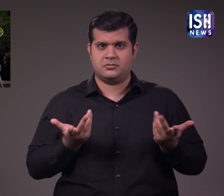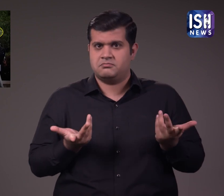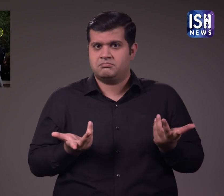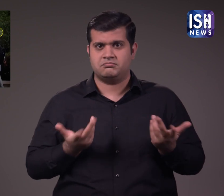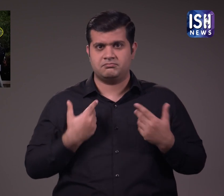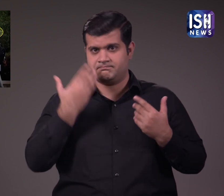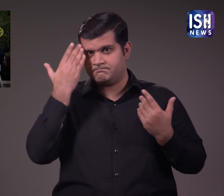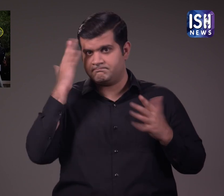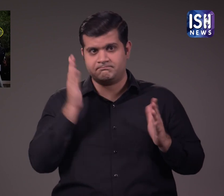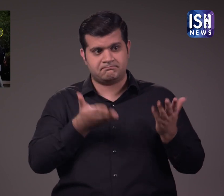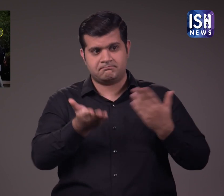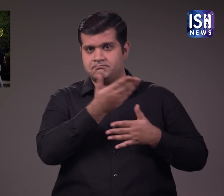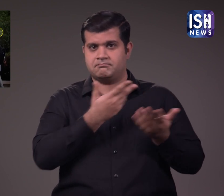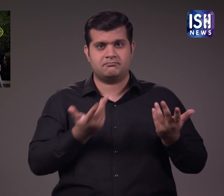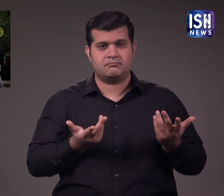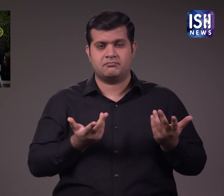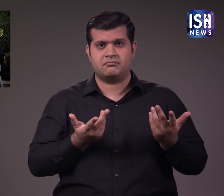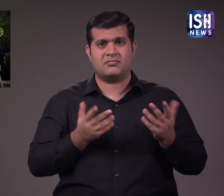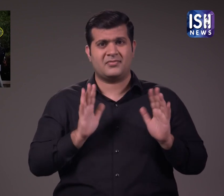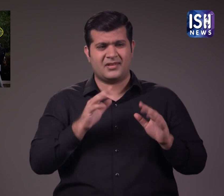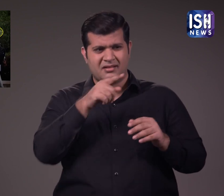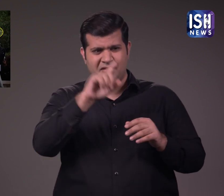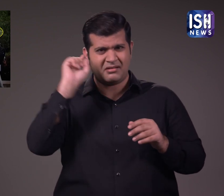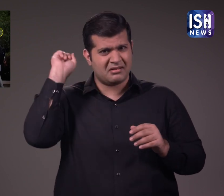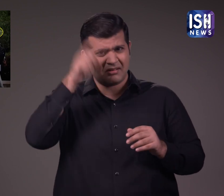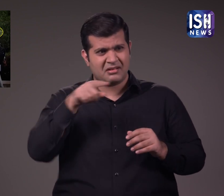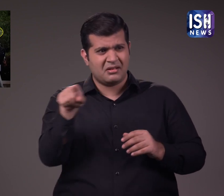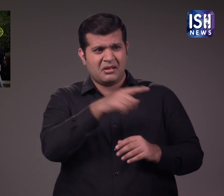हमें नहीं बता मुझे लगता है